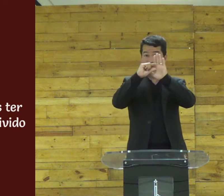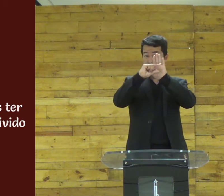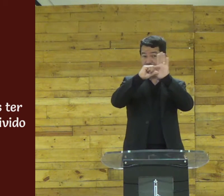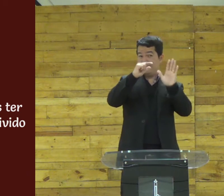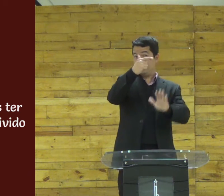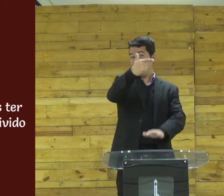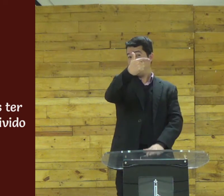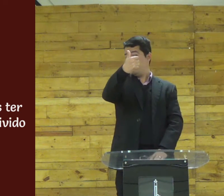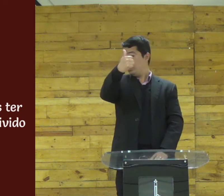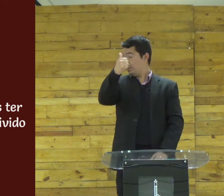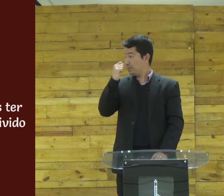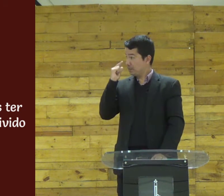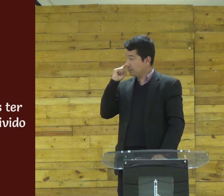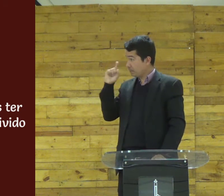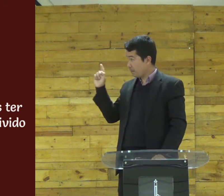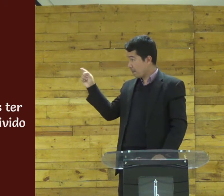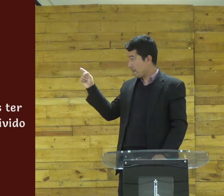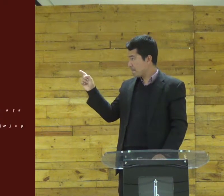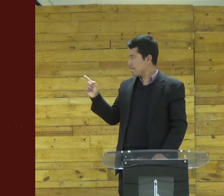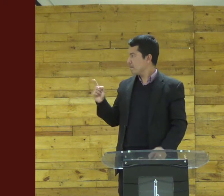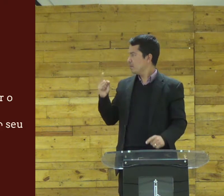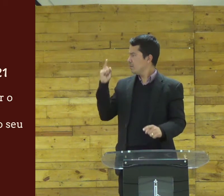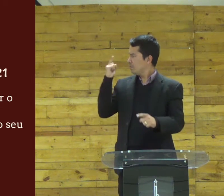também no versículo 21